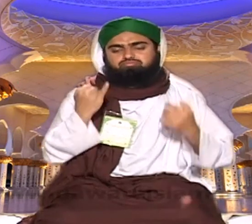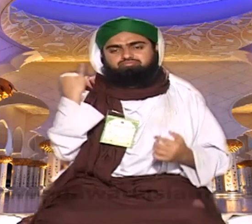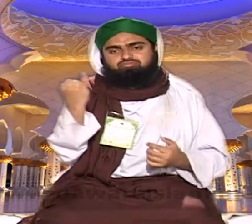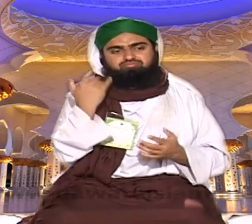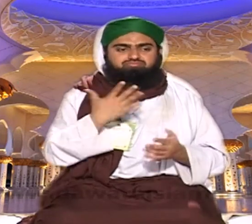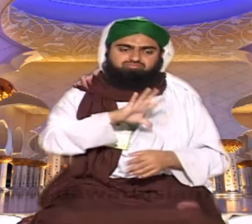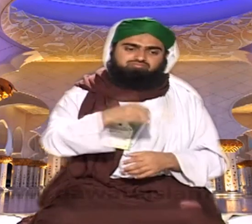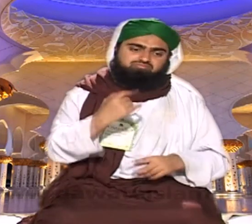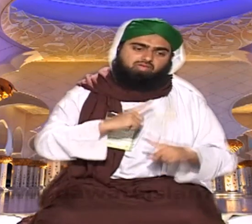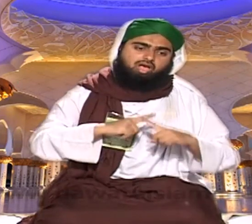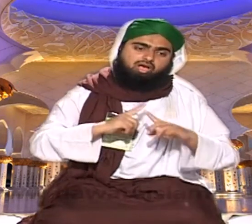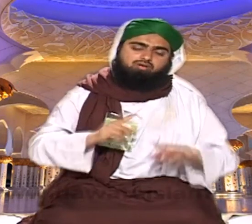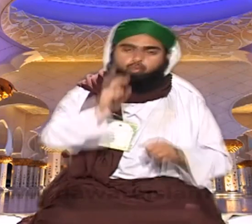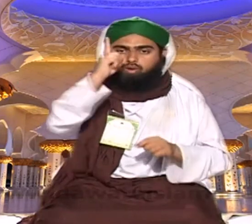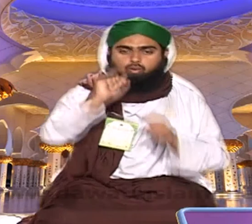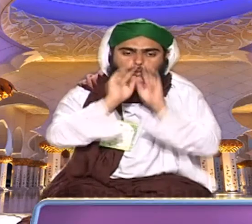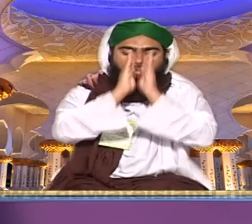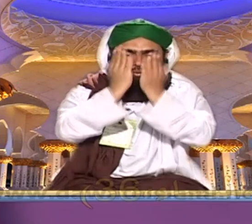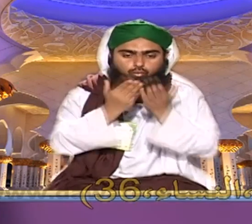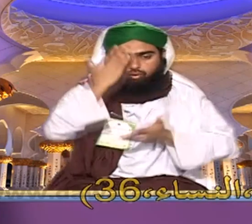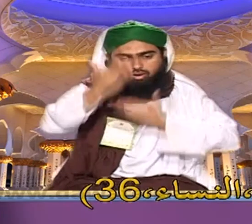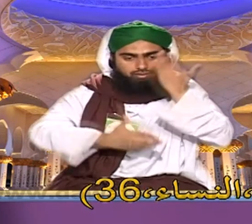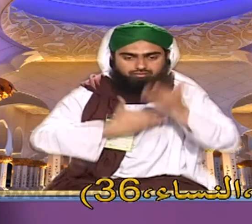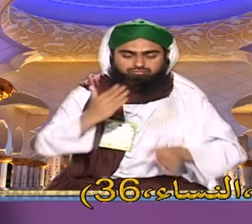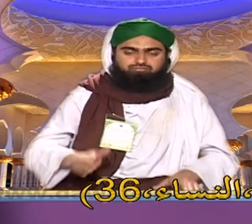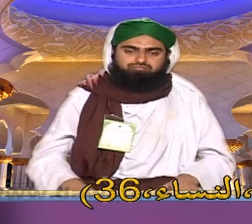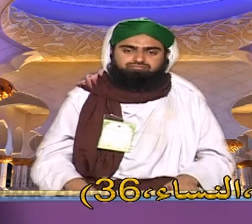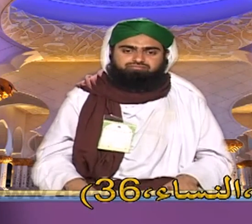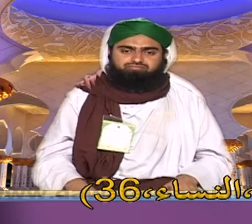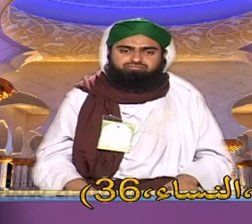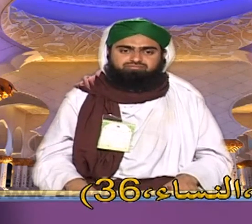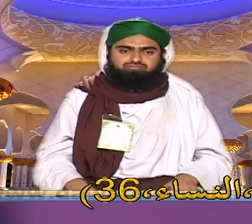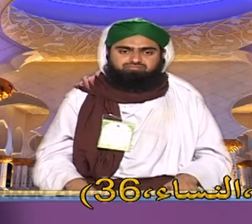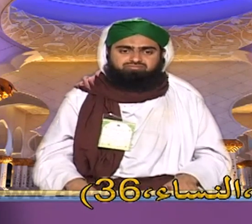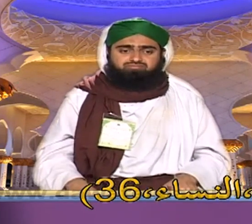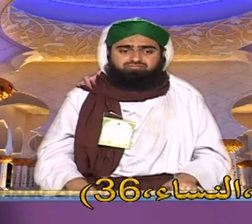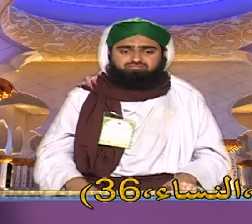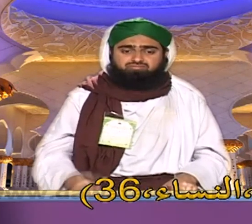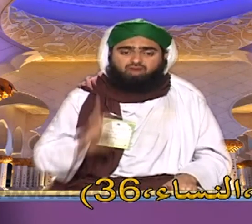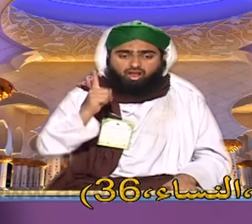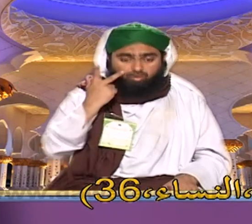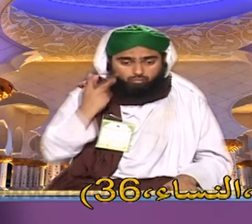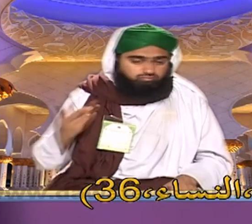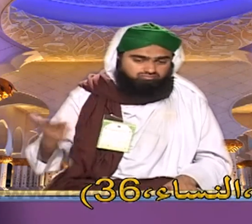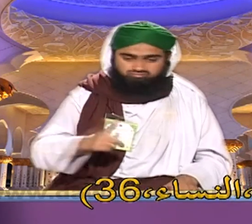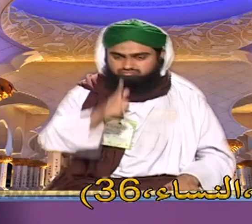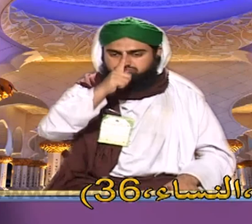عظیم پہ صاحب ارشاد ہے کہ اللہ تعالیٰ کو اترانے والا شیخی خور پسند اس طرح وہ کر کے چلتا ہے